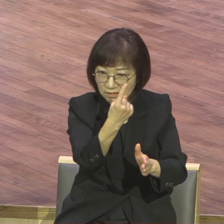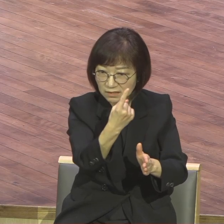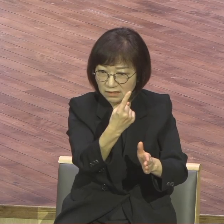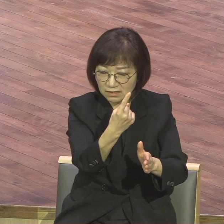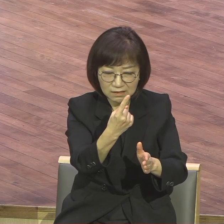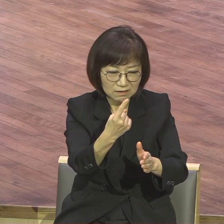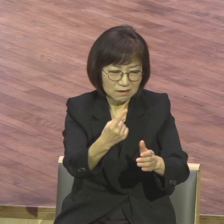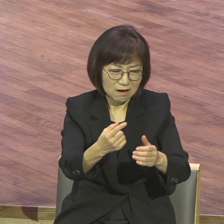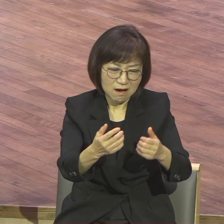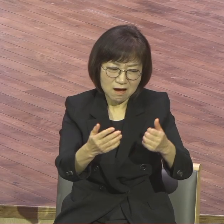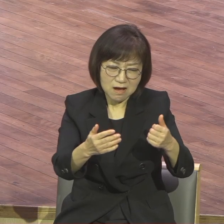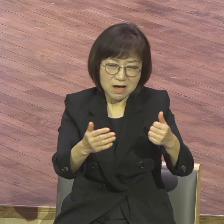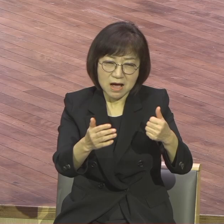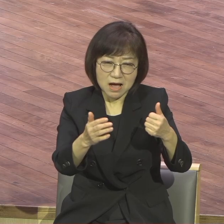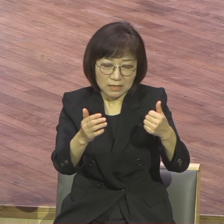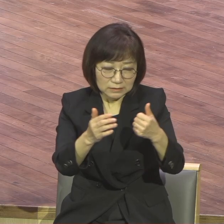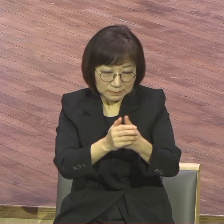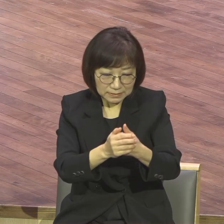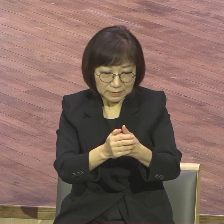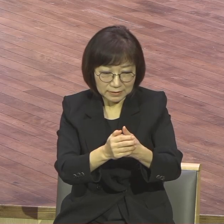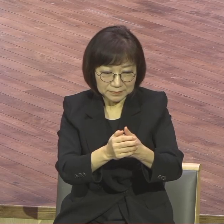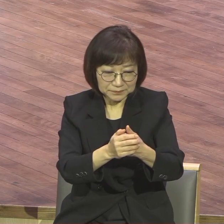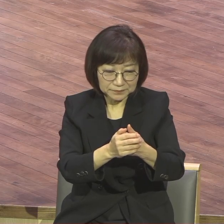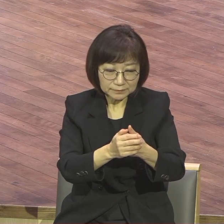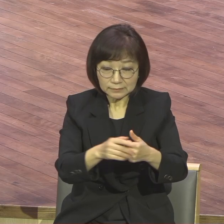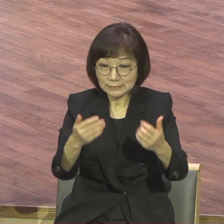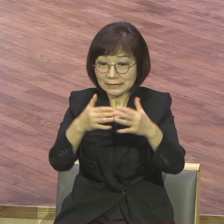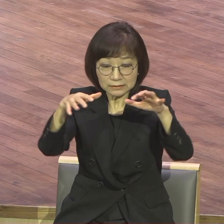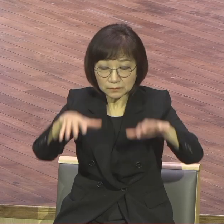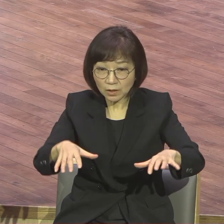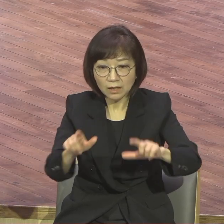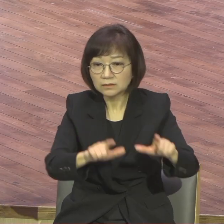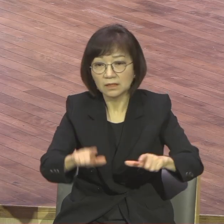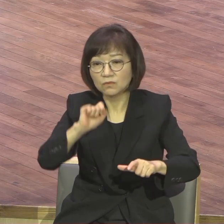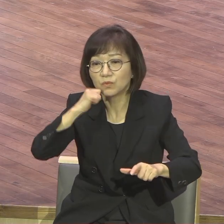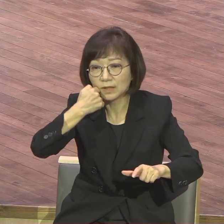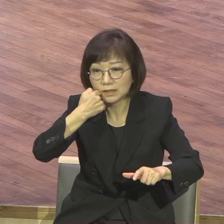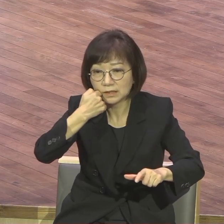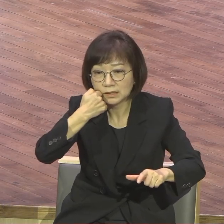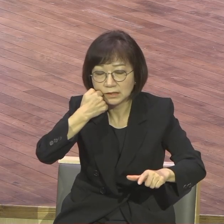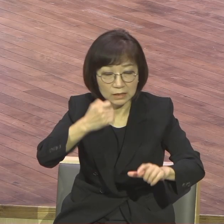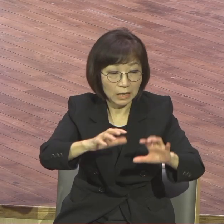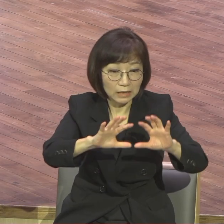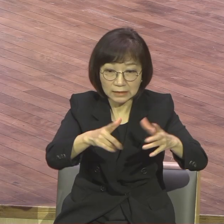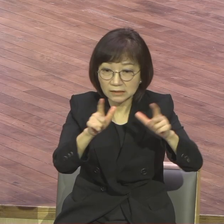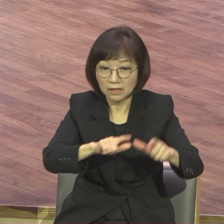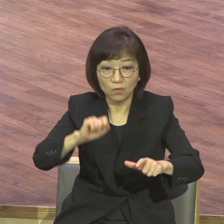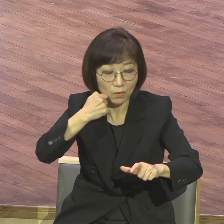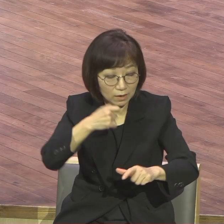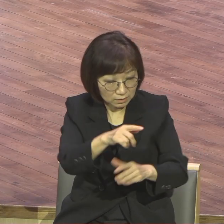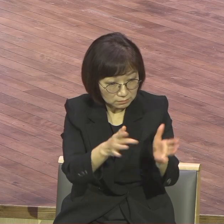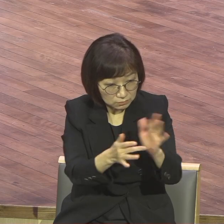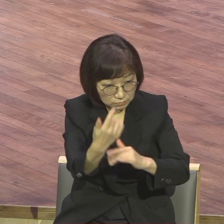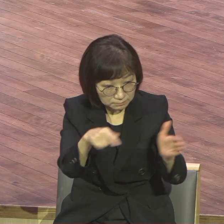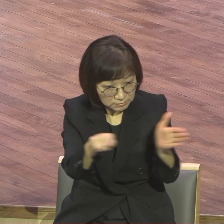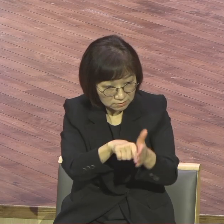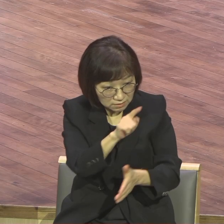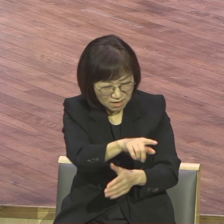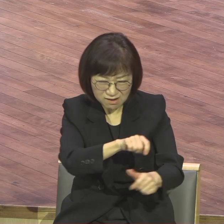도저히 집에서 그 동네에서 그 나라에서 살 수가 없어서 나그네